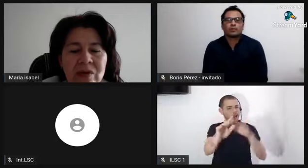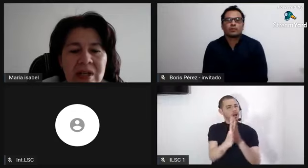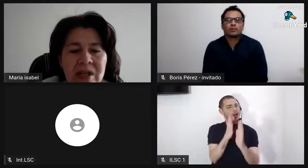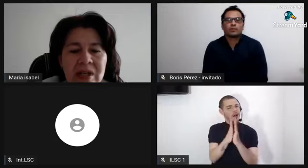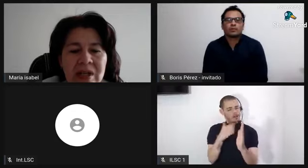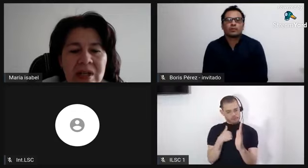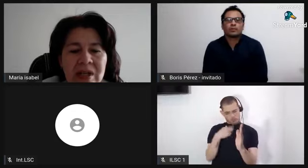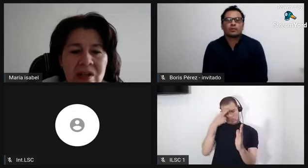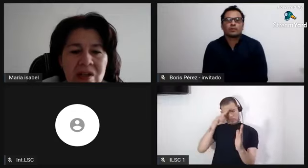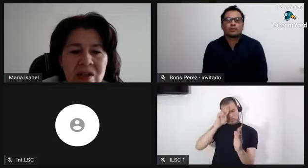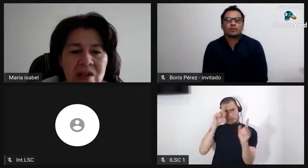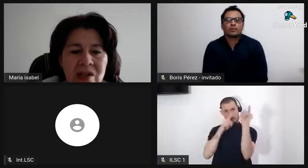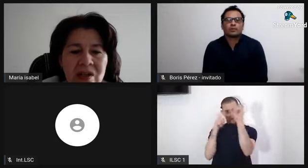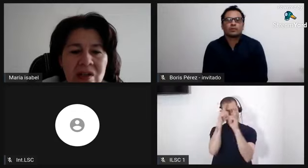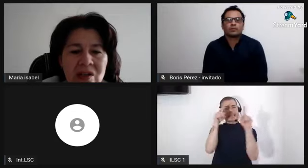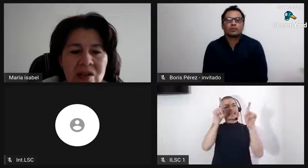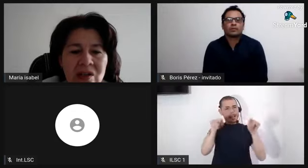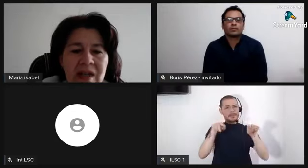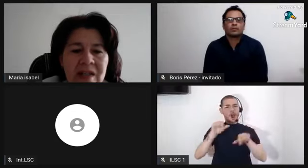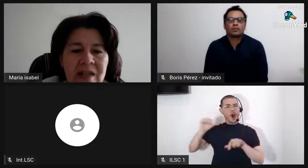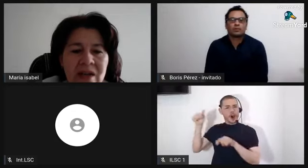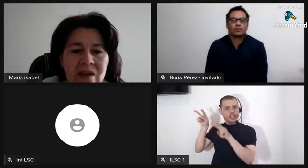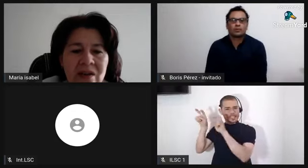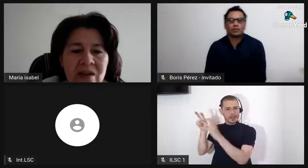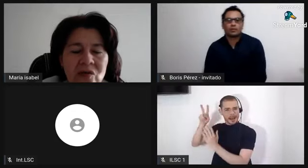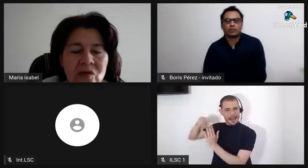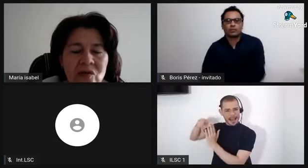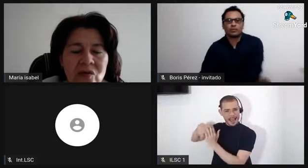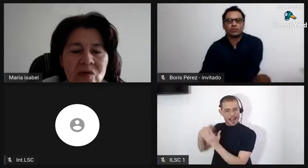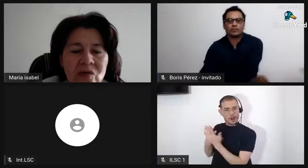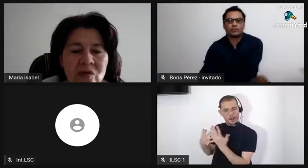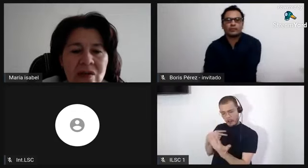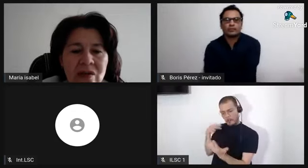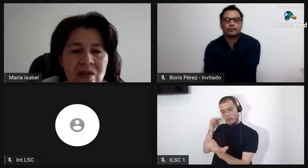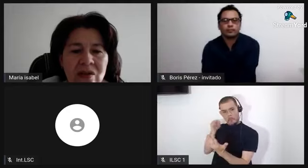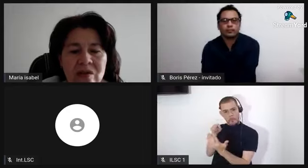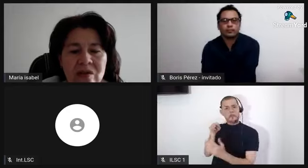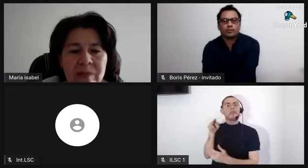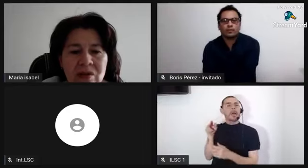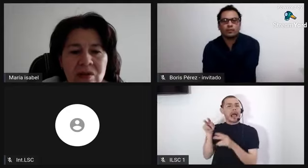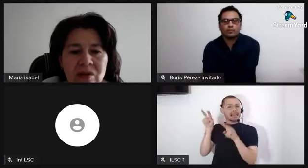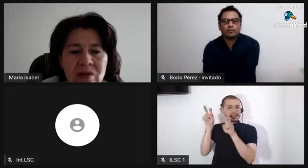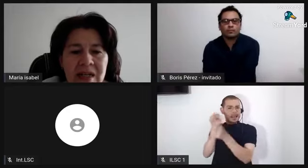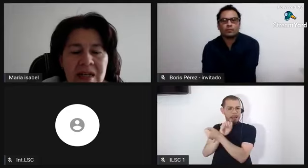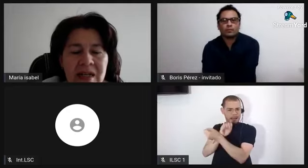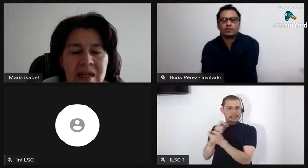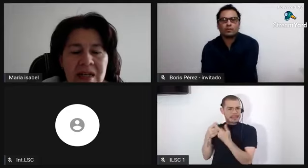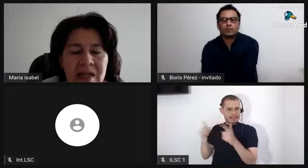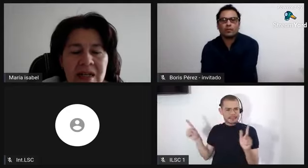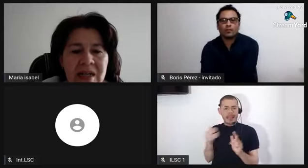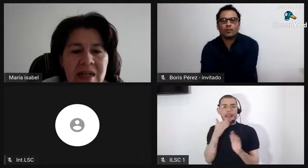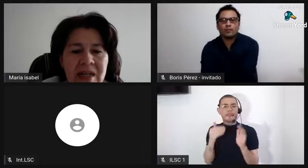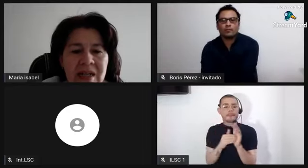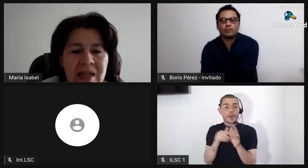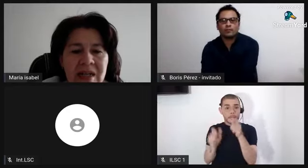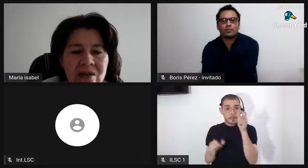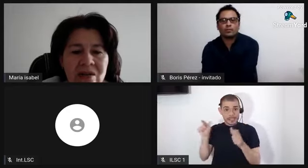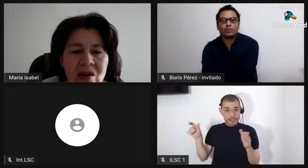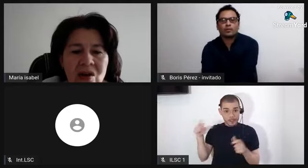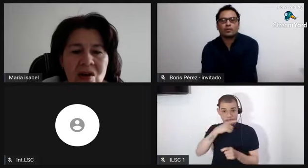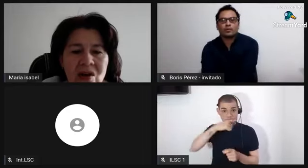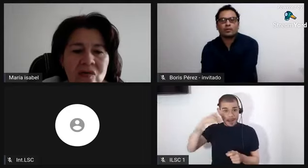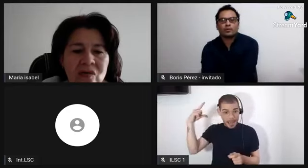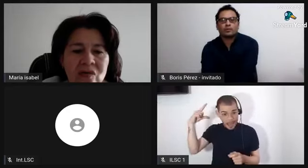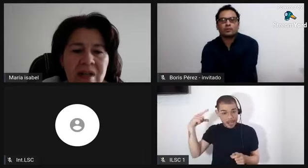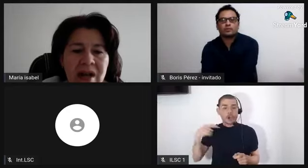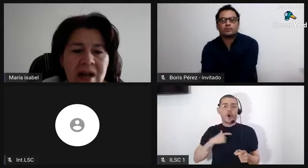dueños, personas blancas, dueñas de las haciendas con sus esclavas. Y tenían estas esclavas,